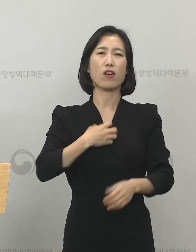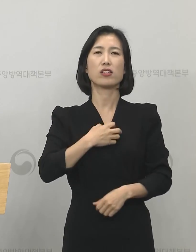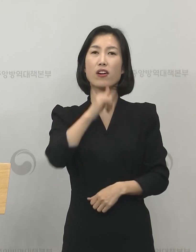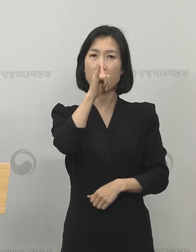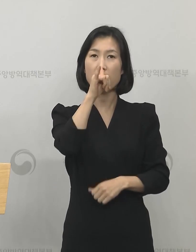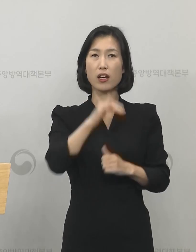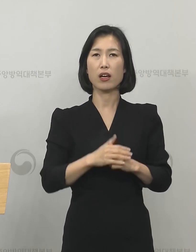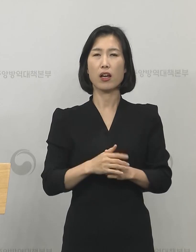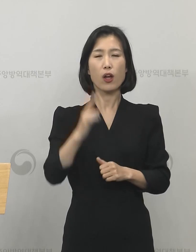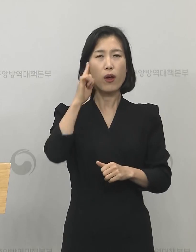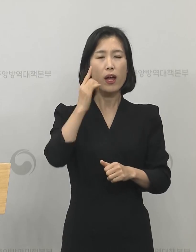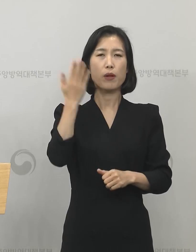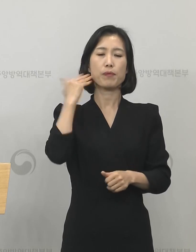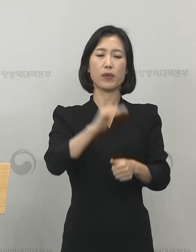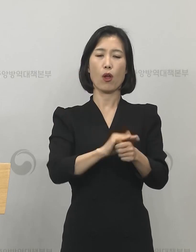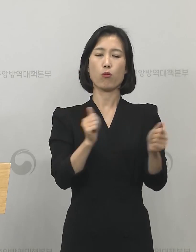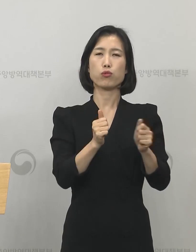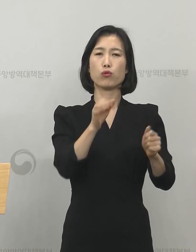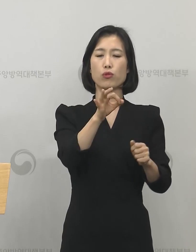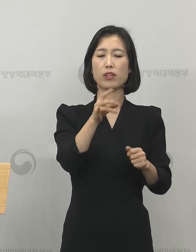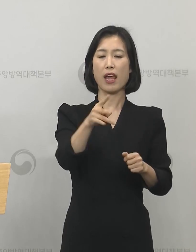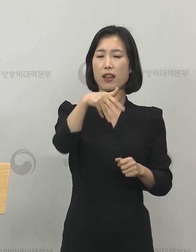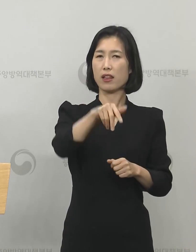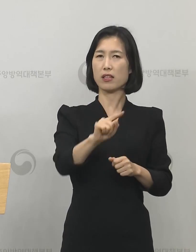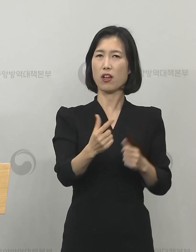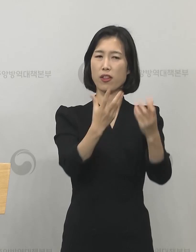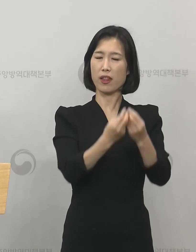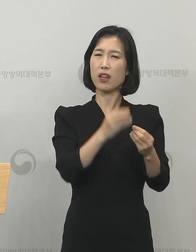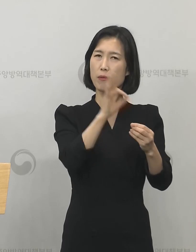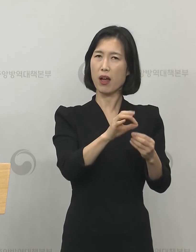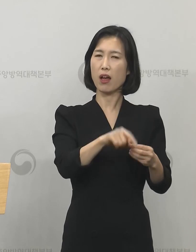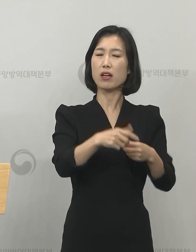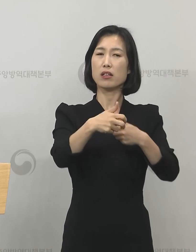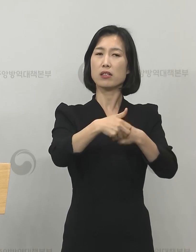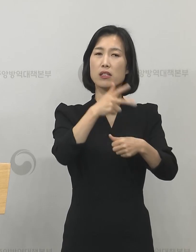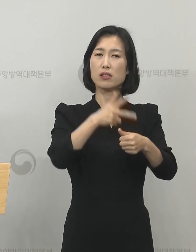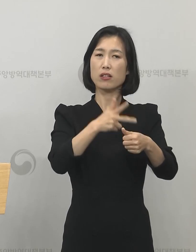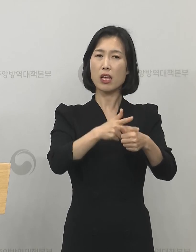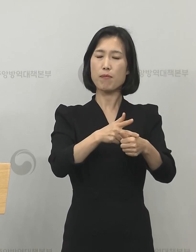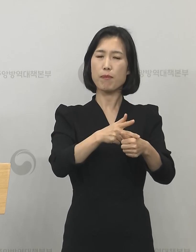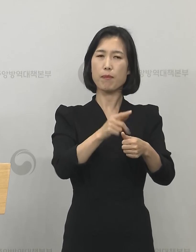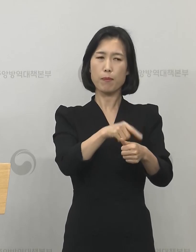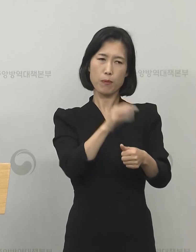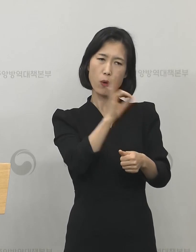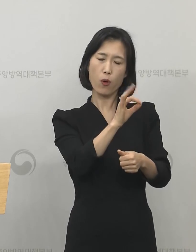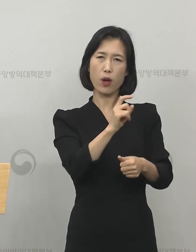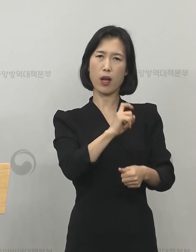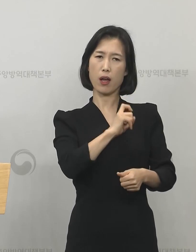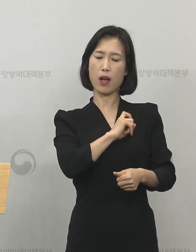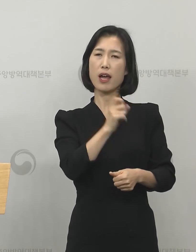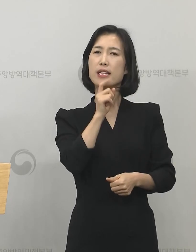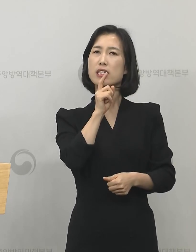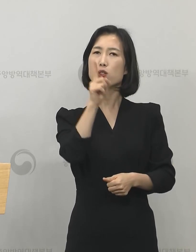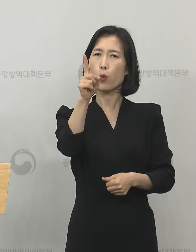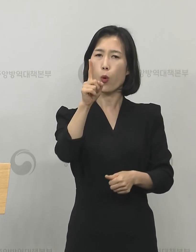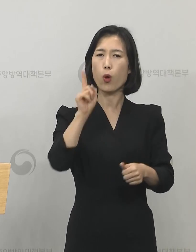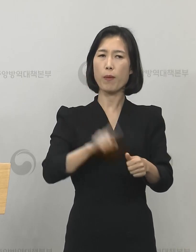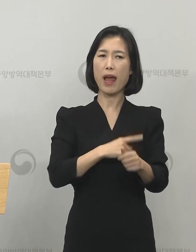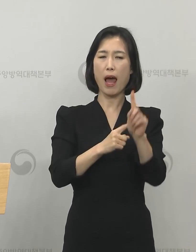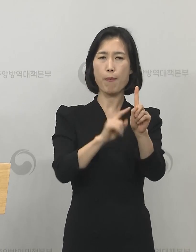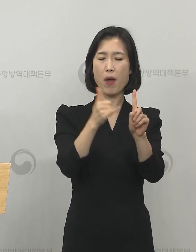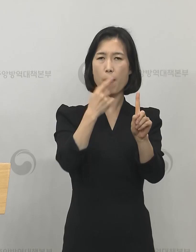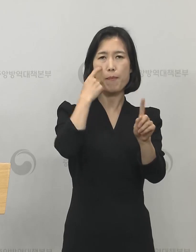예천 사례에서 보시듯이 의료기관 신고로 한 명의 환자가 발견되었지만 적극적인 접촉자